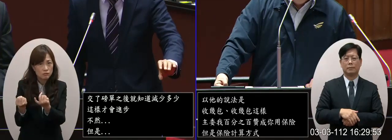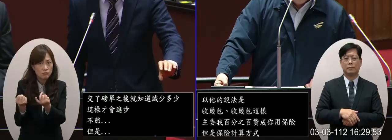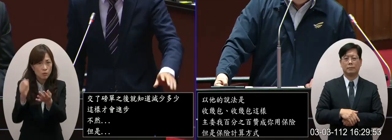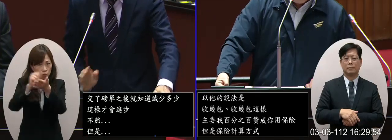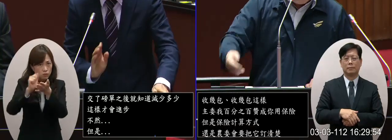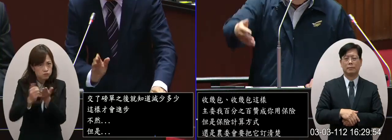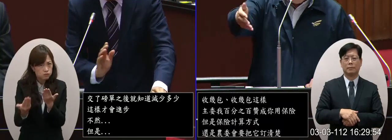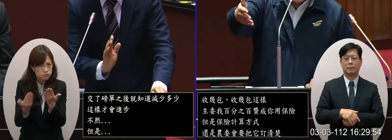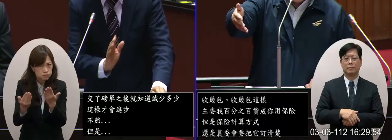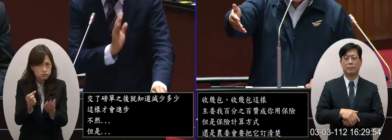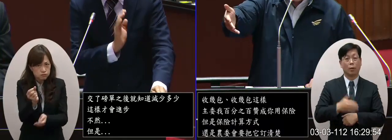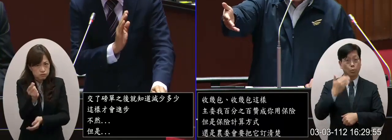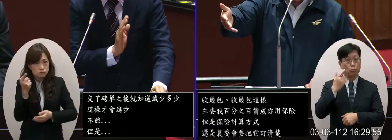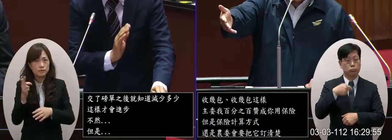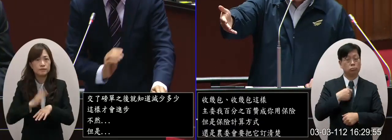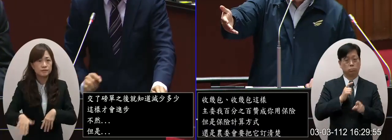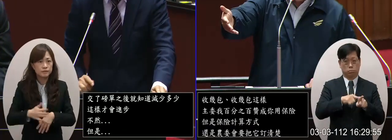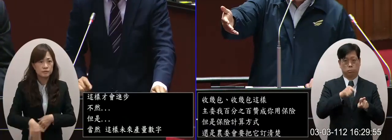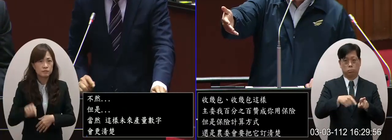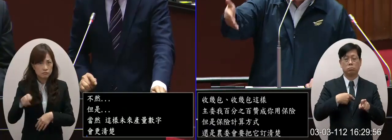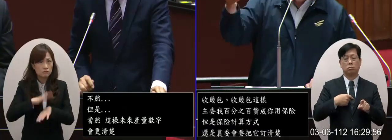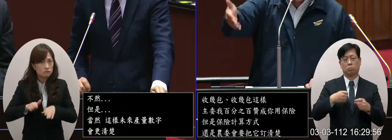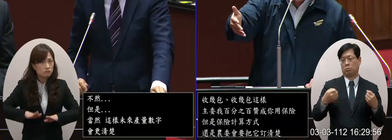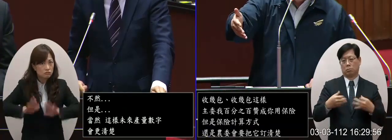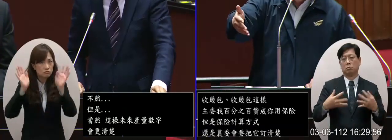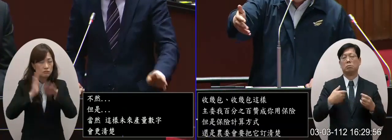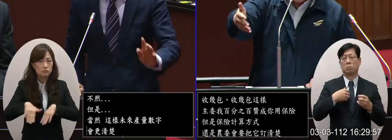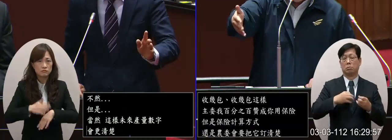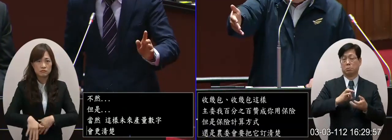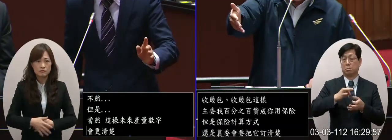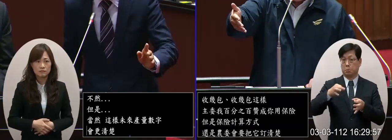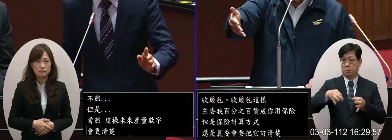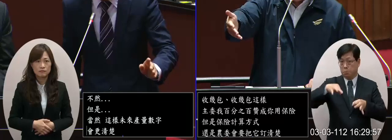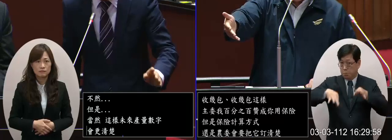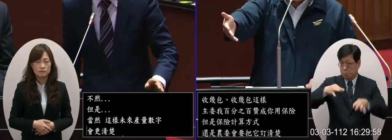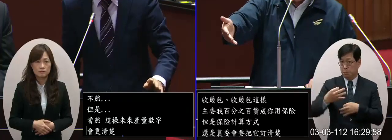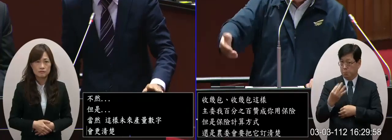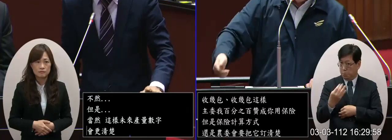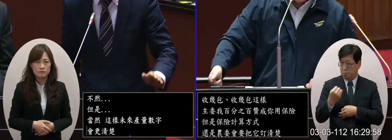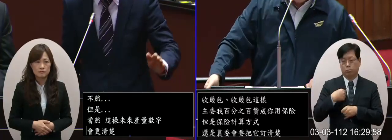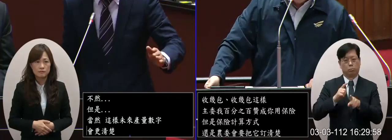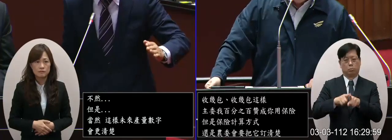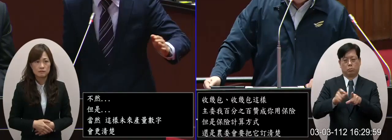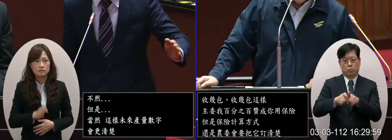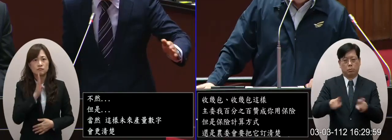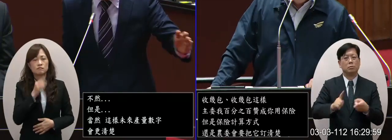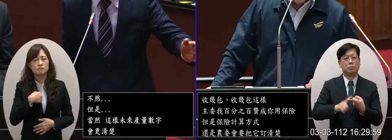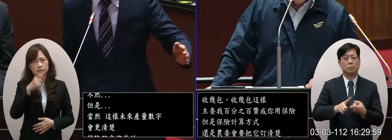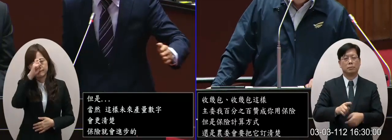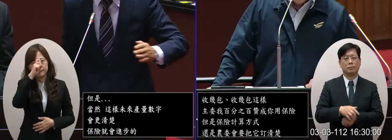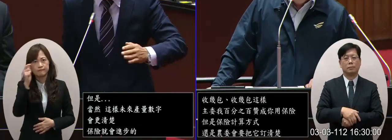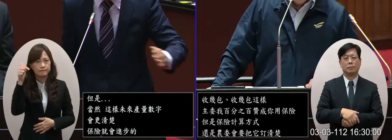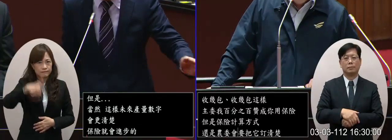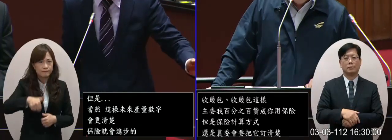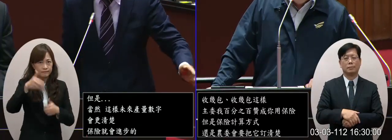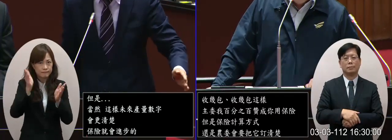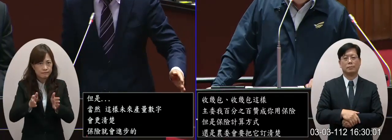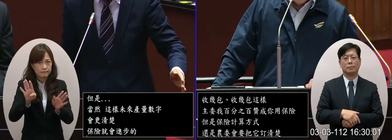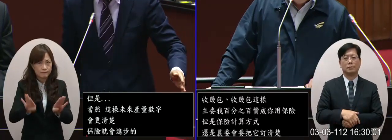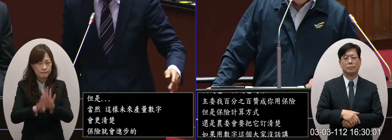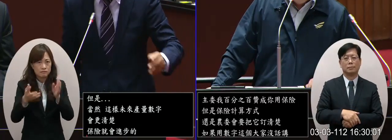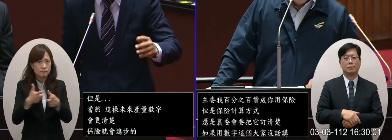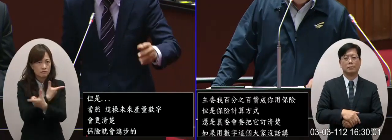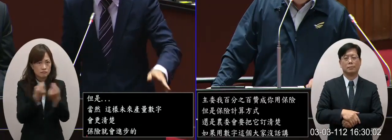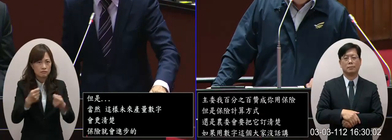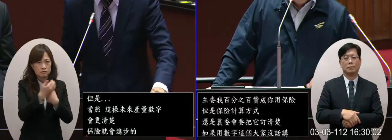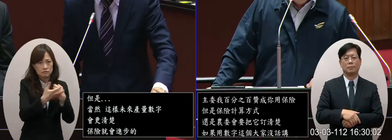清楚好 如果用信誌大家就沒話講用重量這是我相信最公平是我希望說一期開始全部都用